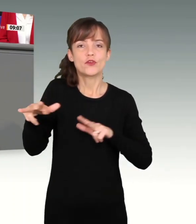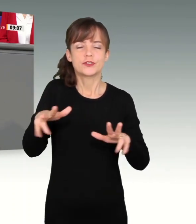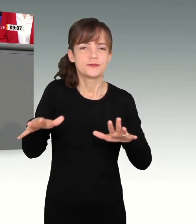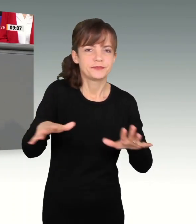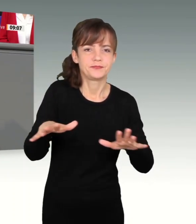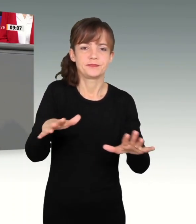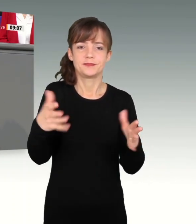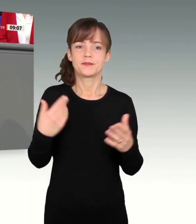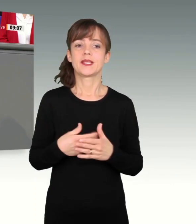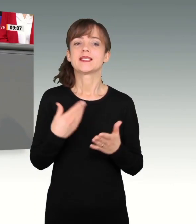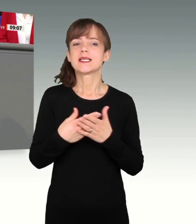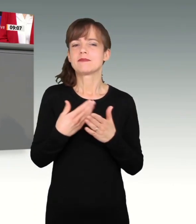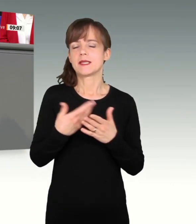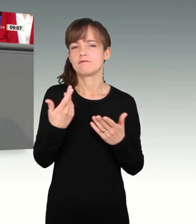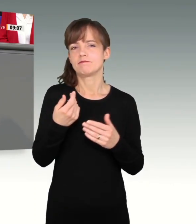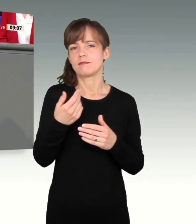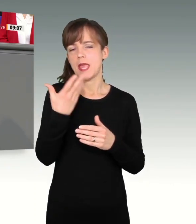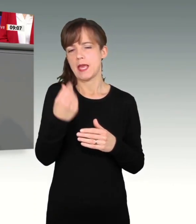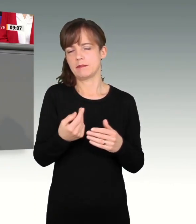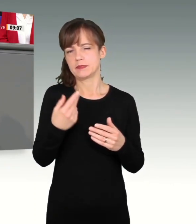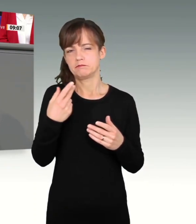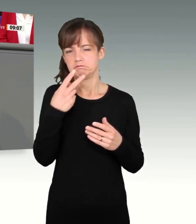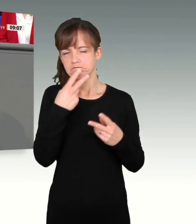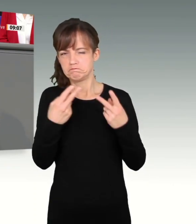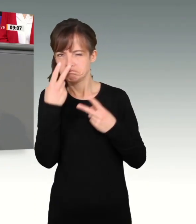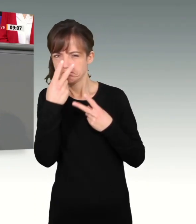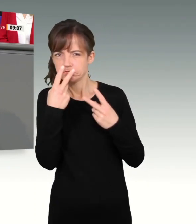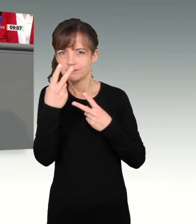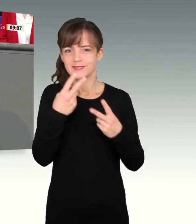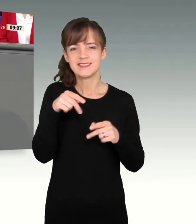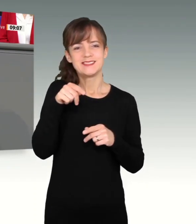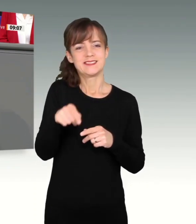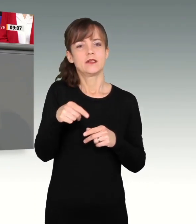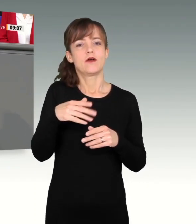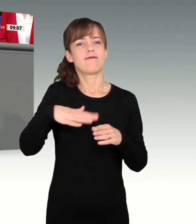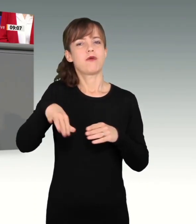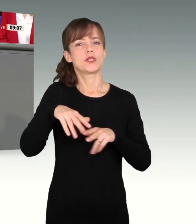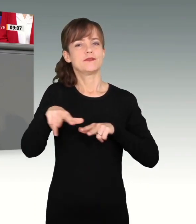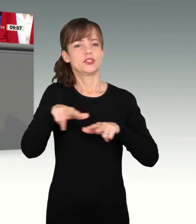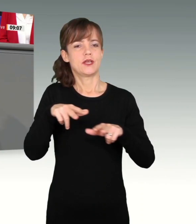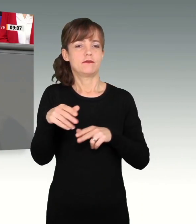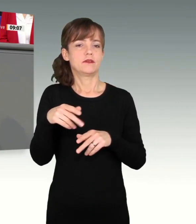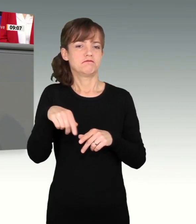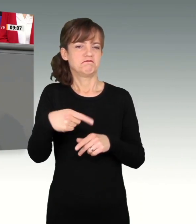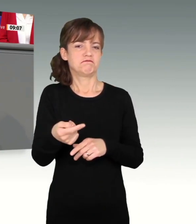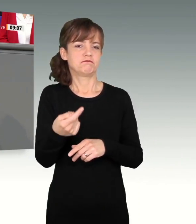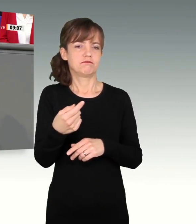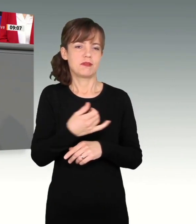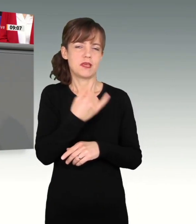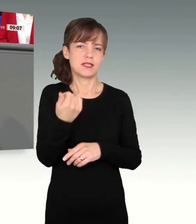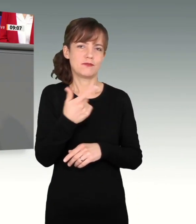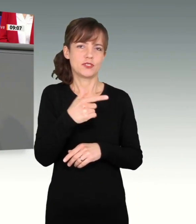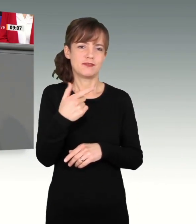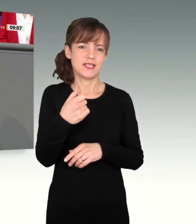Bundesregierung geht daher davon aus, dass die Investitionstätigkeit der Volkswirtschaft in den Jahren 2020 und 2021